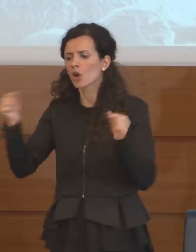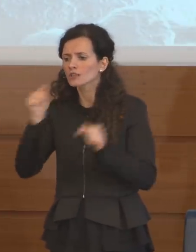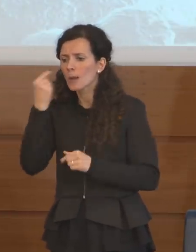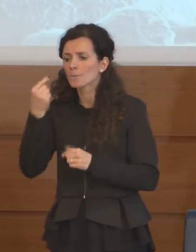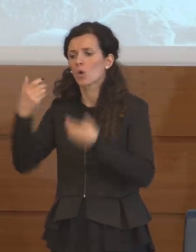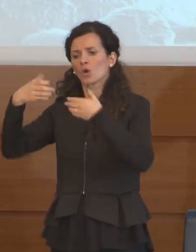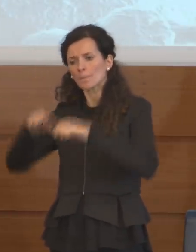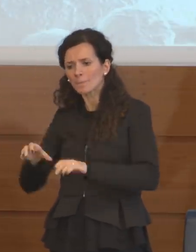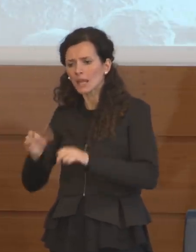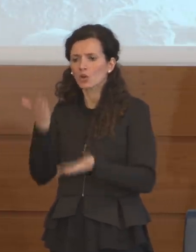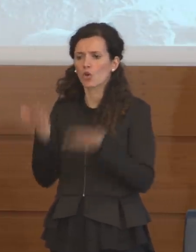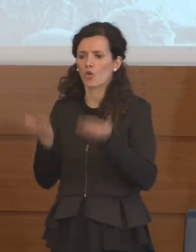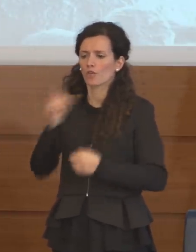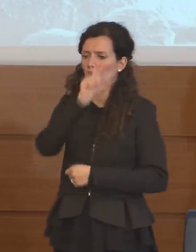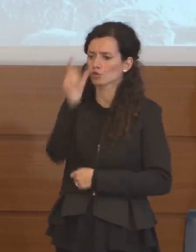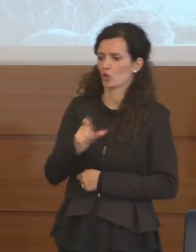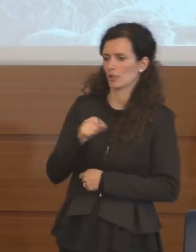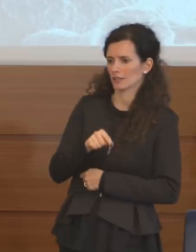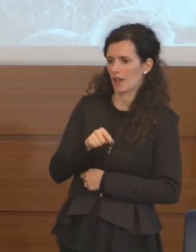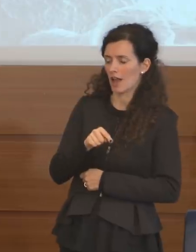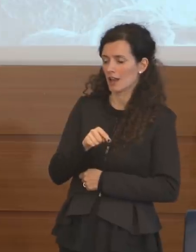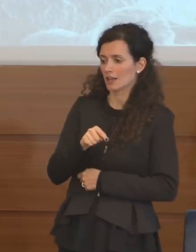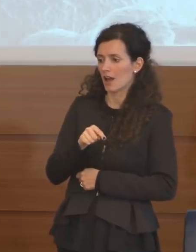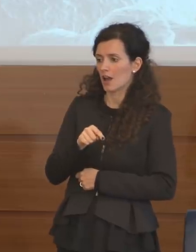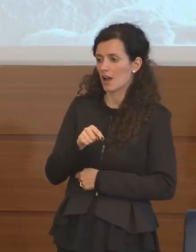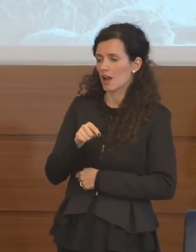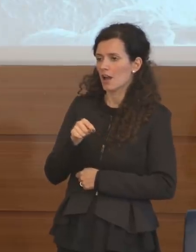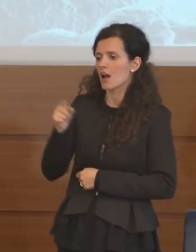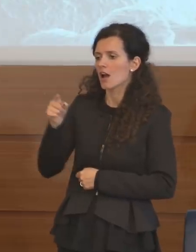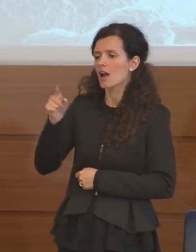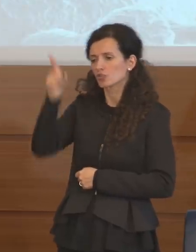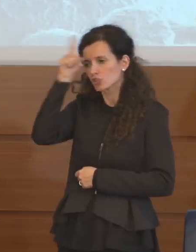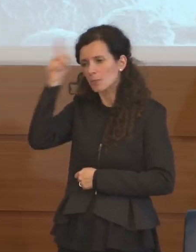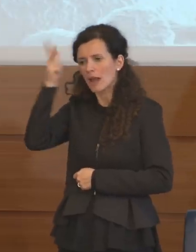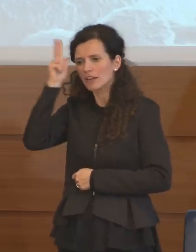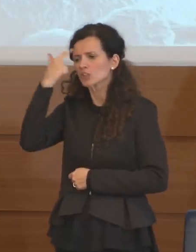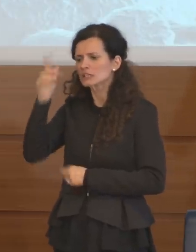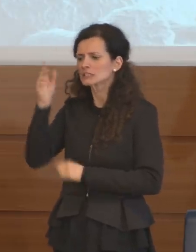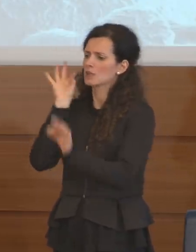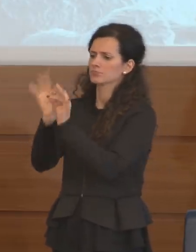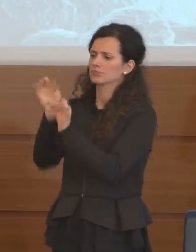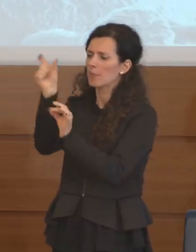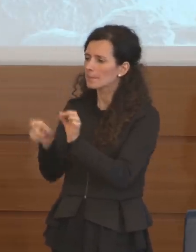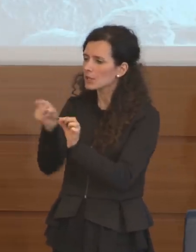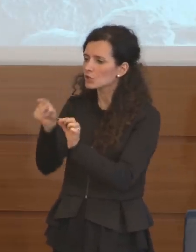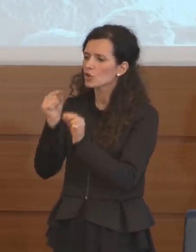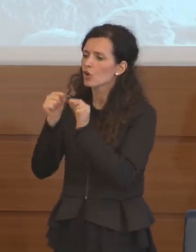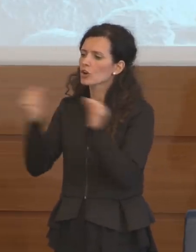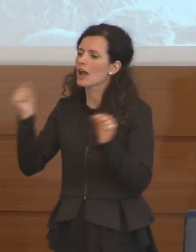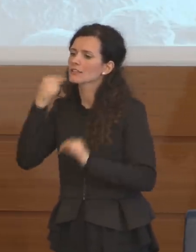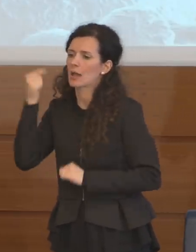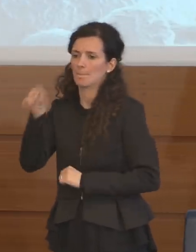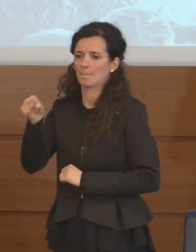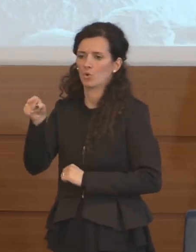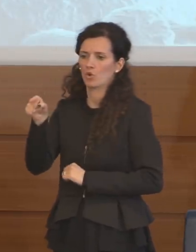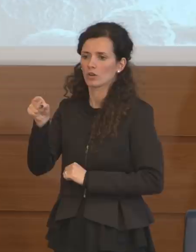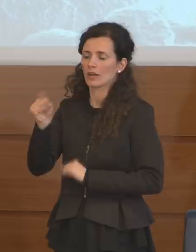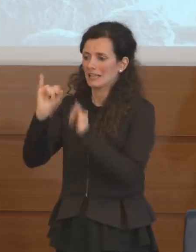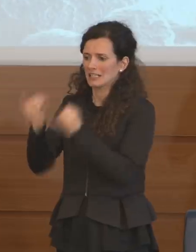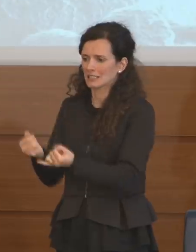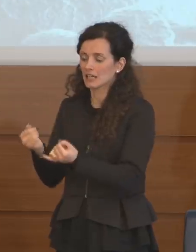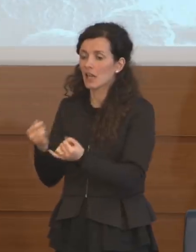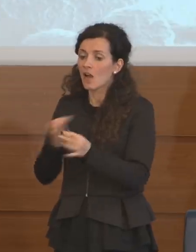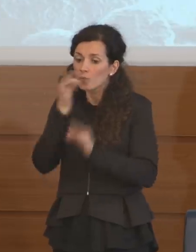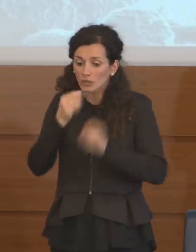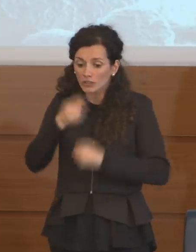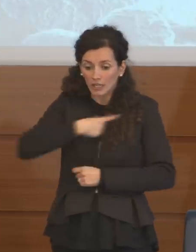tamponi a chi, hanno fatto i tamponi a chi sapevano, insomma erano mirati, questo ci ha detto di fatto il dottore. Quindi vuol dire che noi